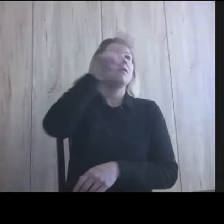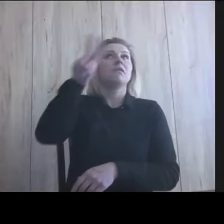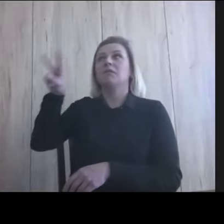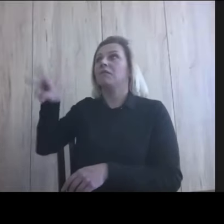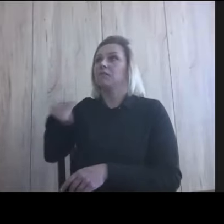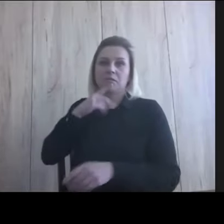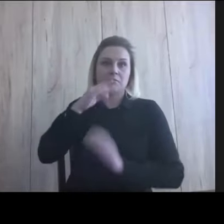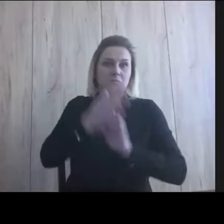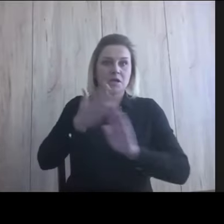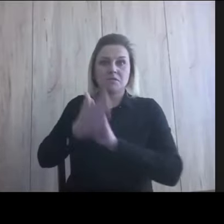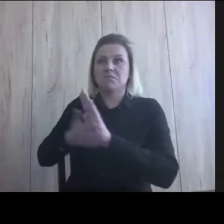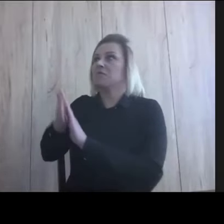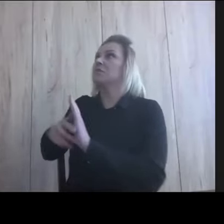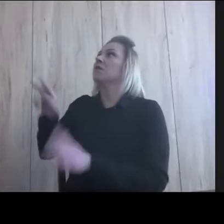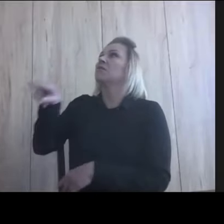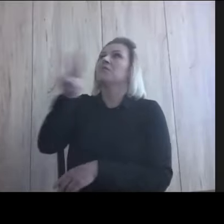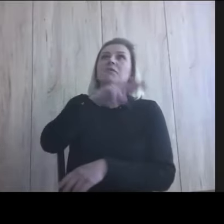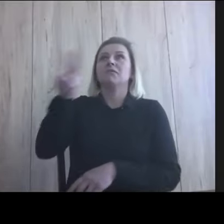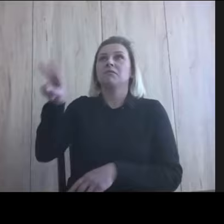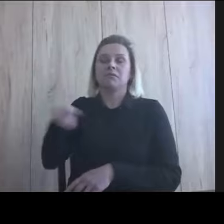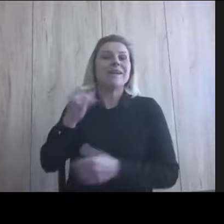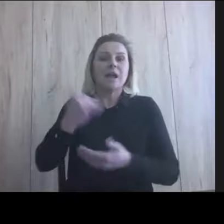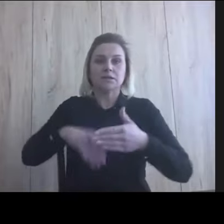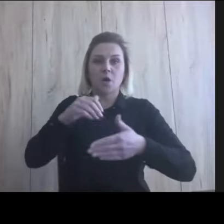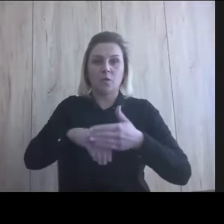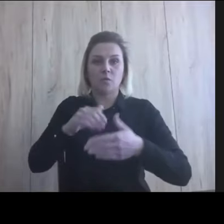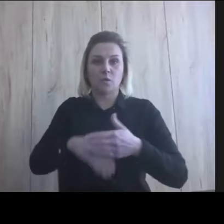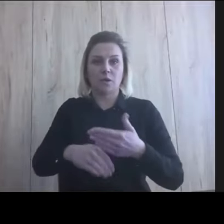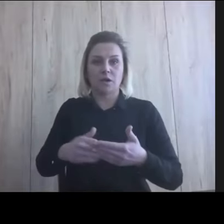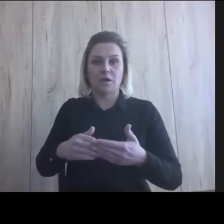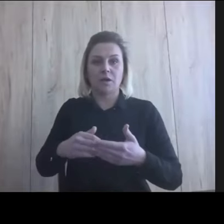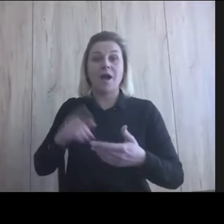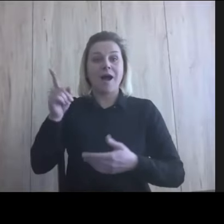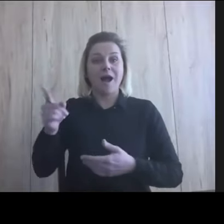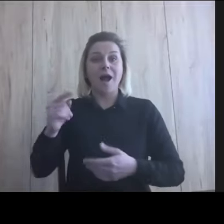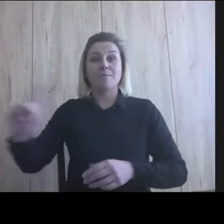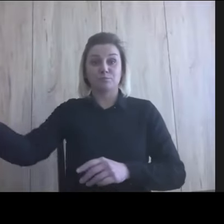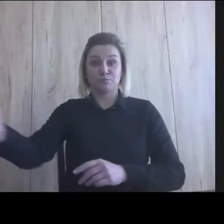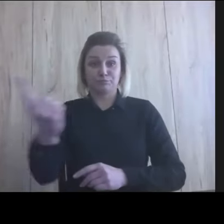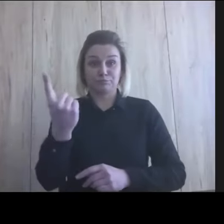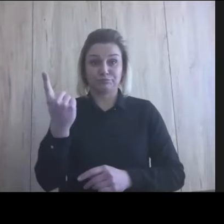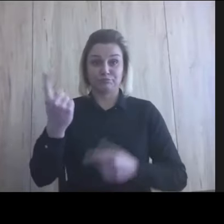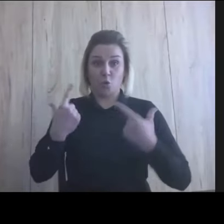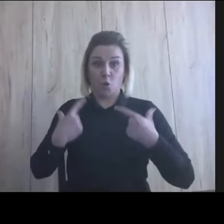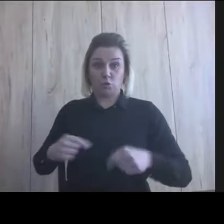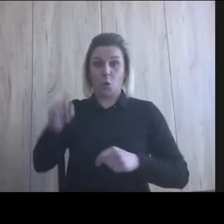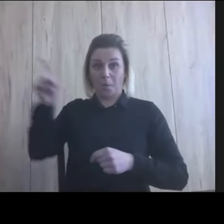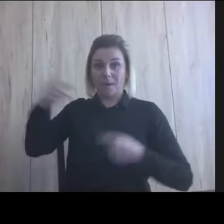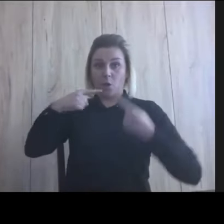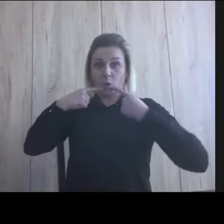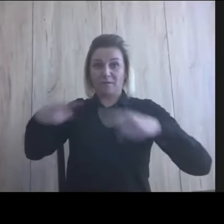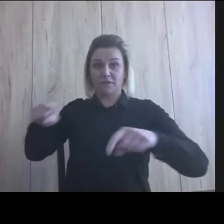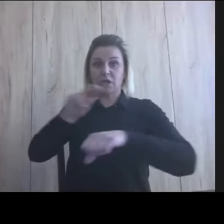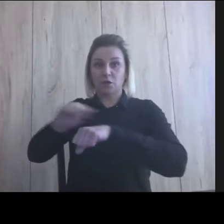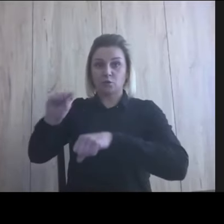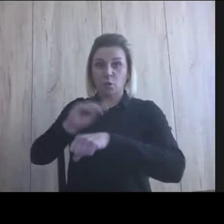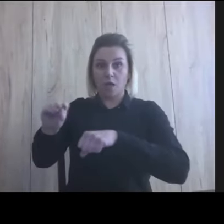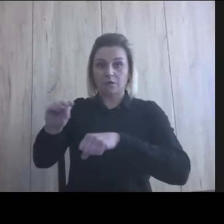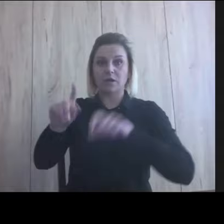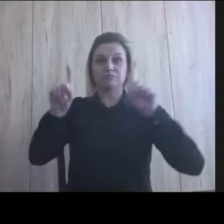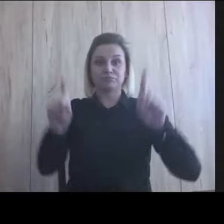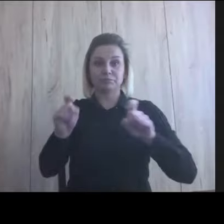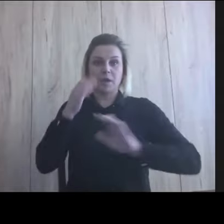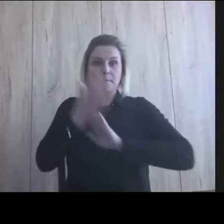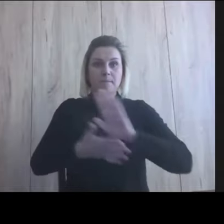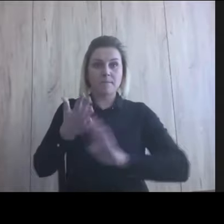migających, i kiedy przyszła osoba, która prowadziła szkolenie i zaczęła migać, to